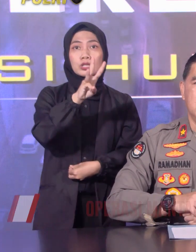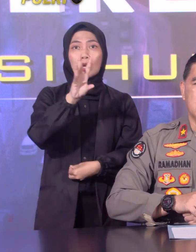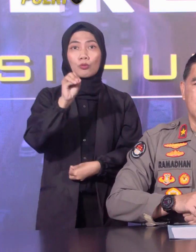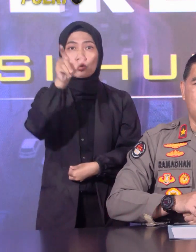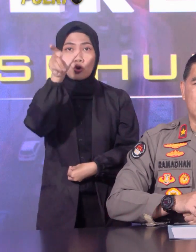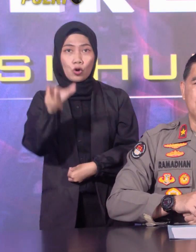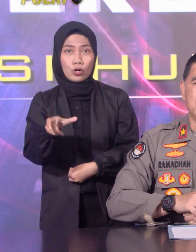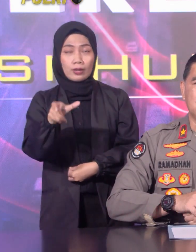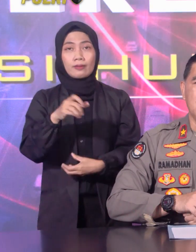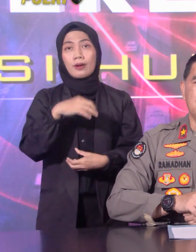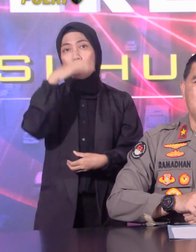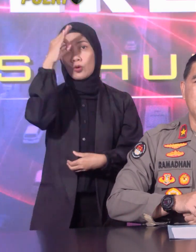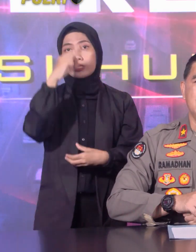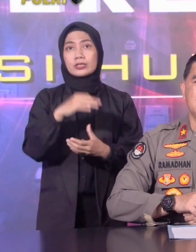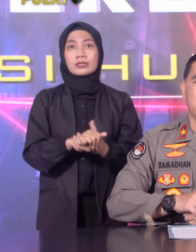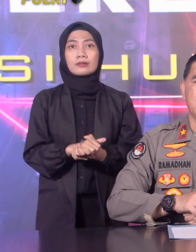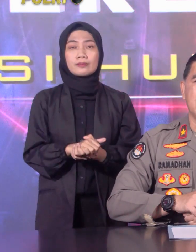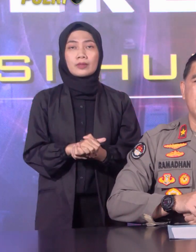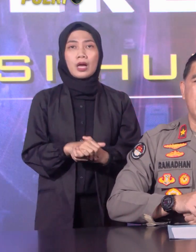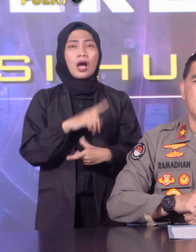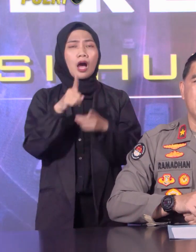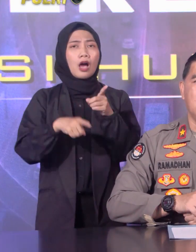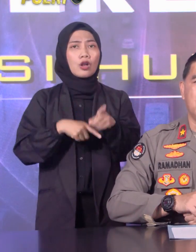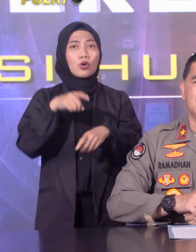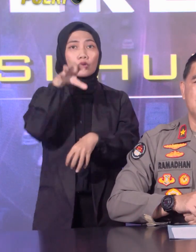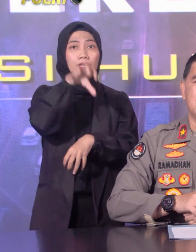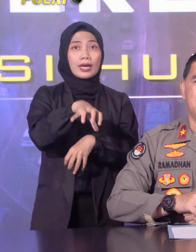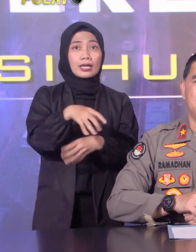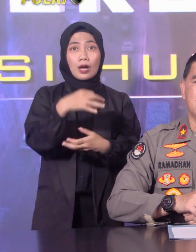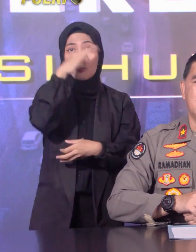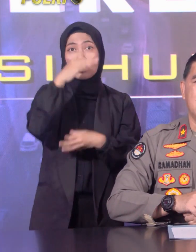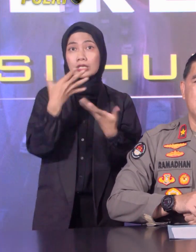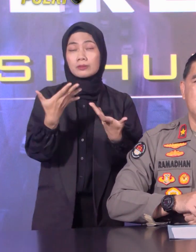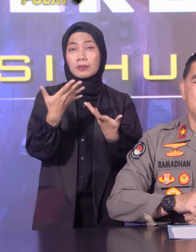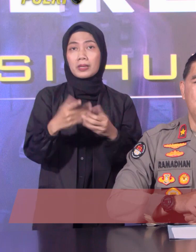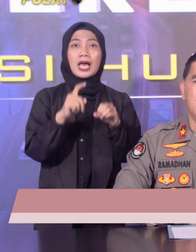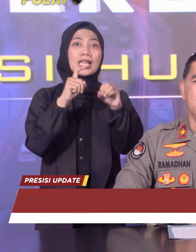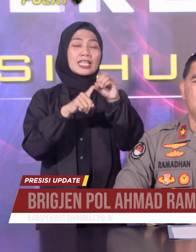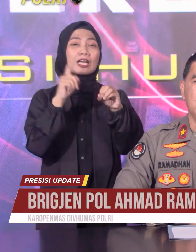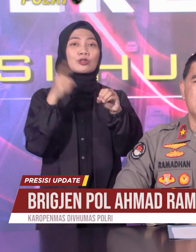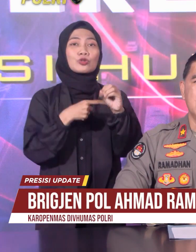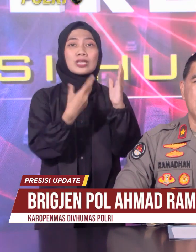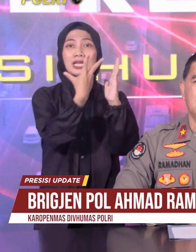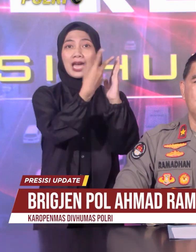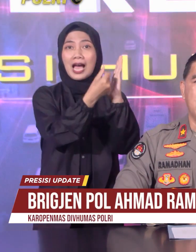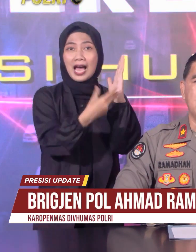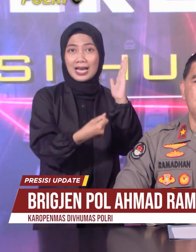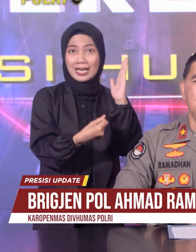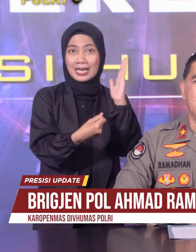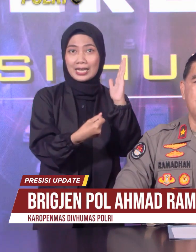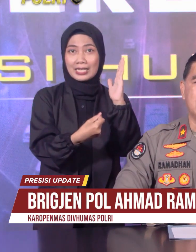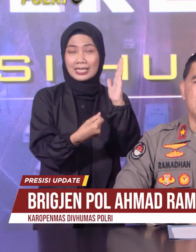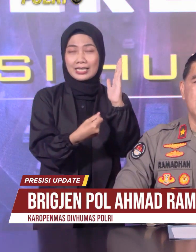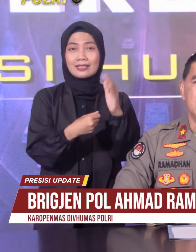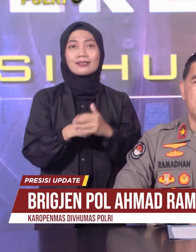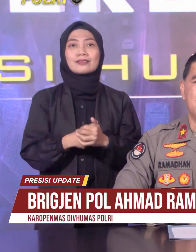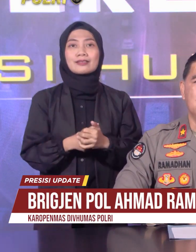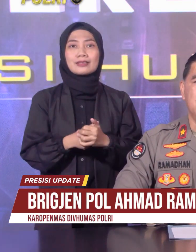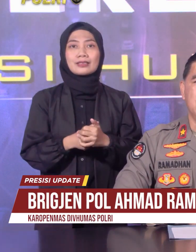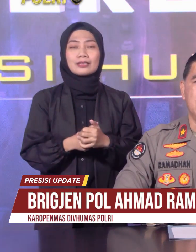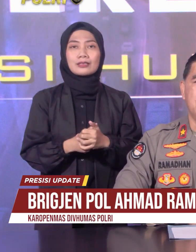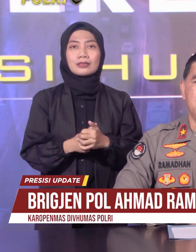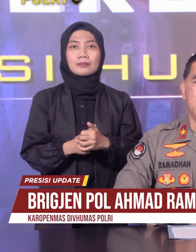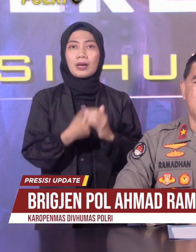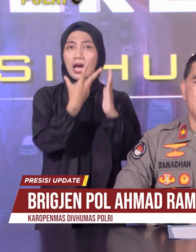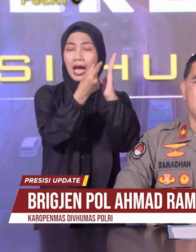Kekuatan personil Polda disesuaikan dengan anggaran operasi Manta Brata 2023-2024 yang